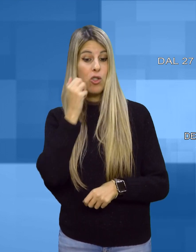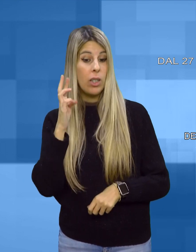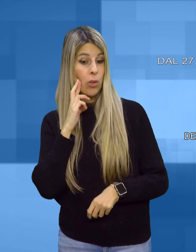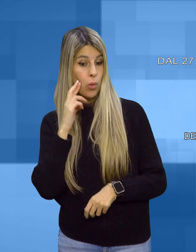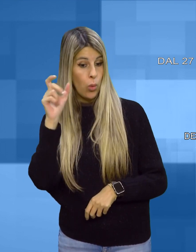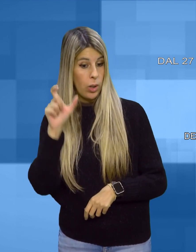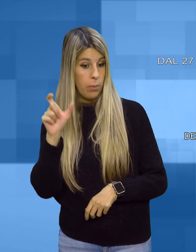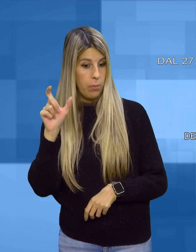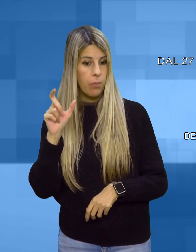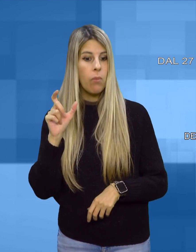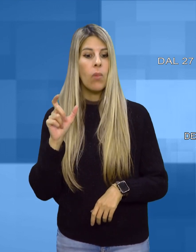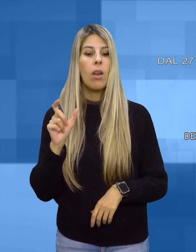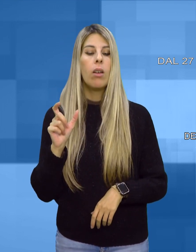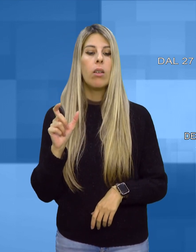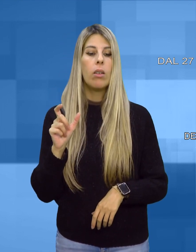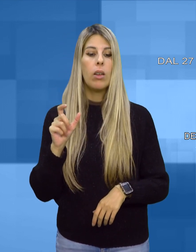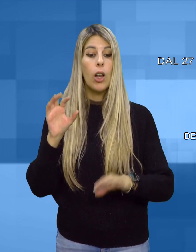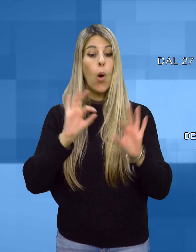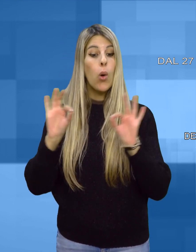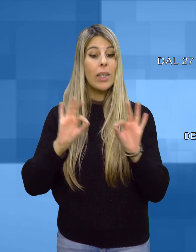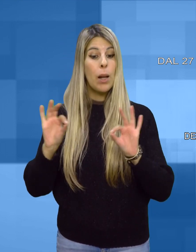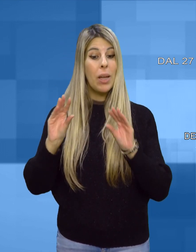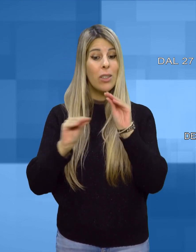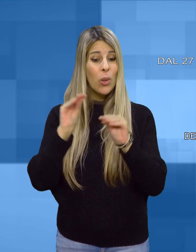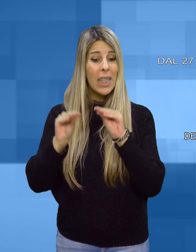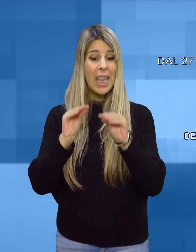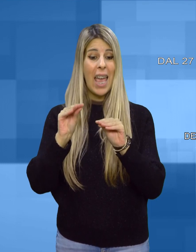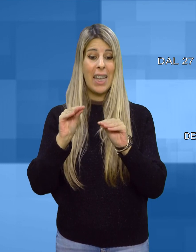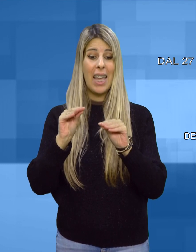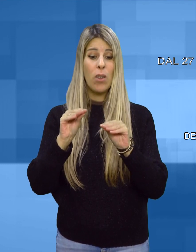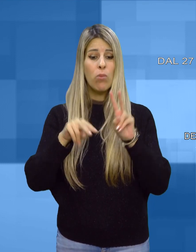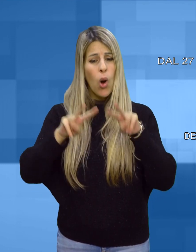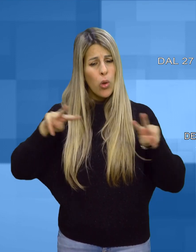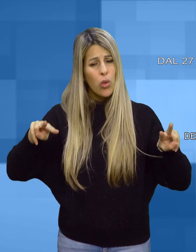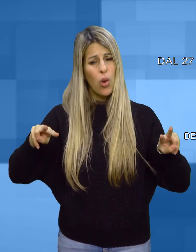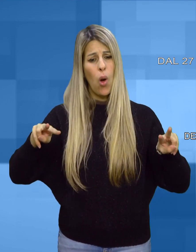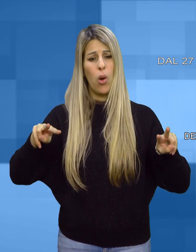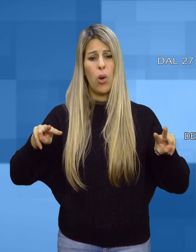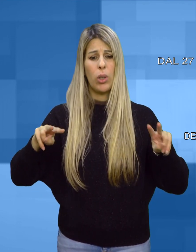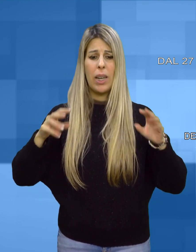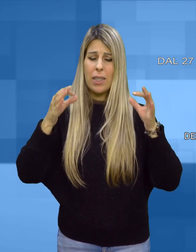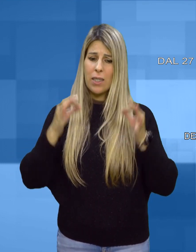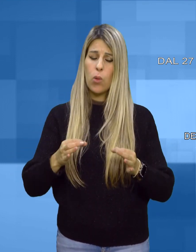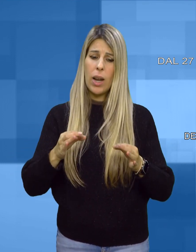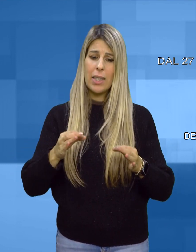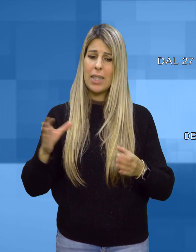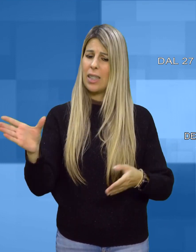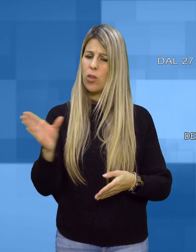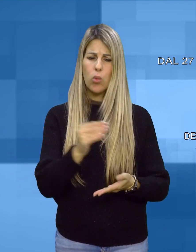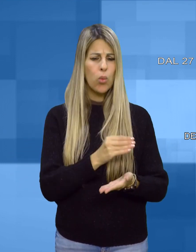nella regione allo scopo di arginare e prevenire brutti episodi per salvaguardia e serenità